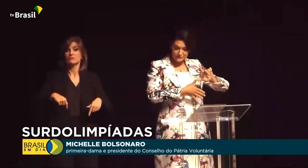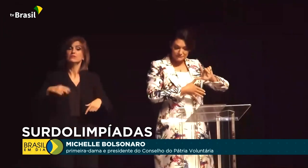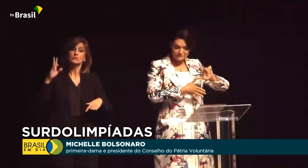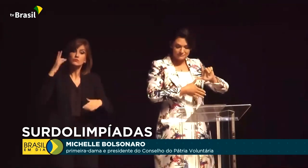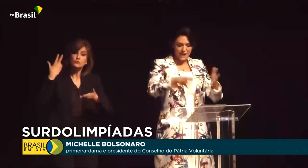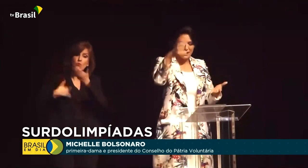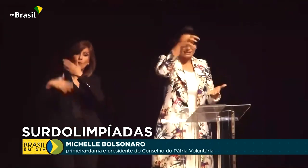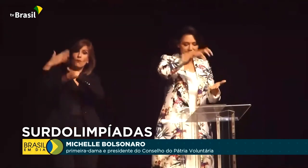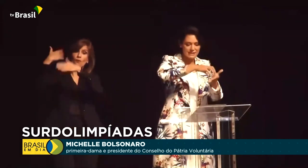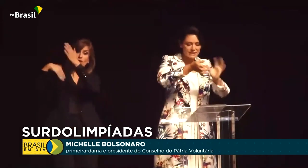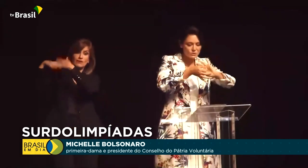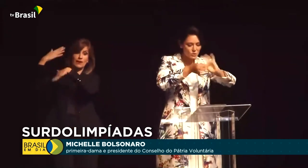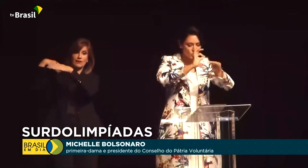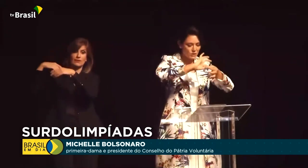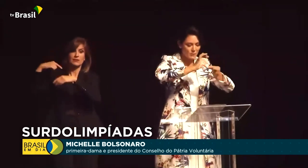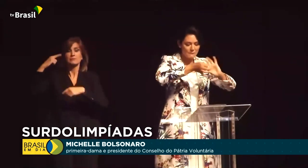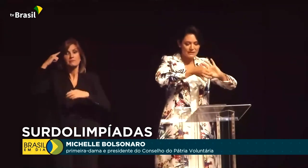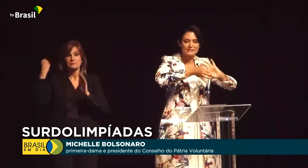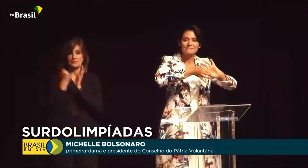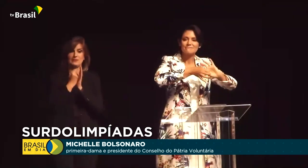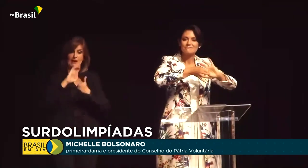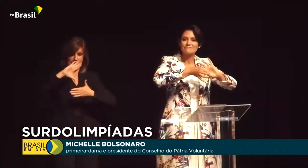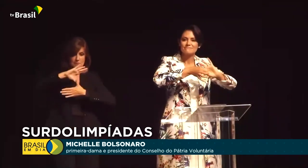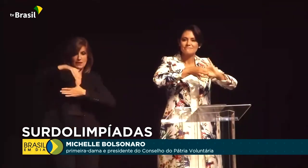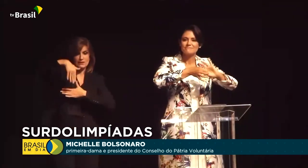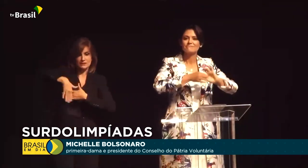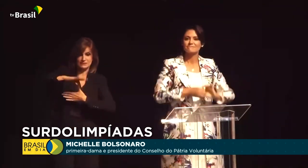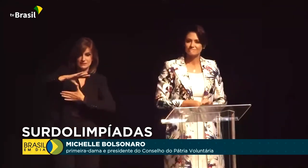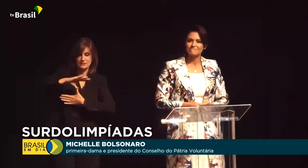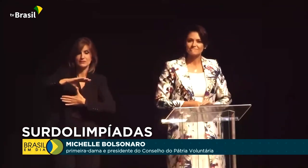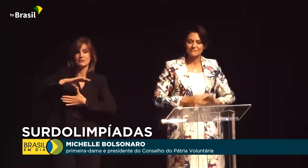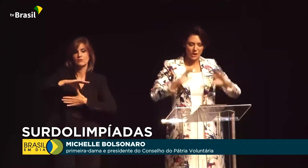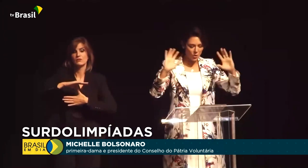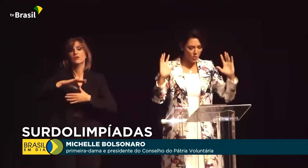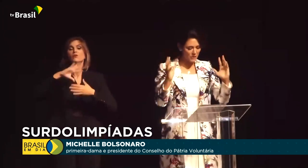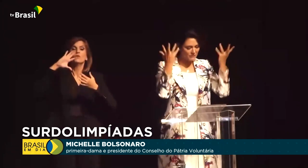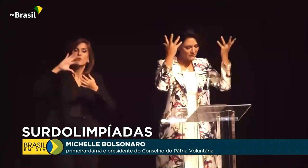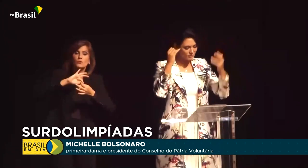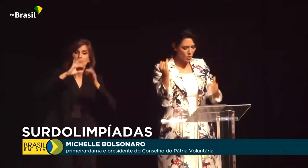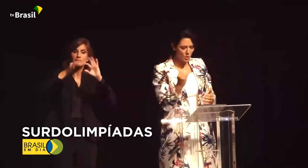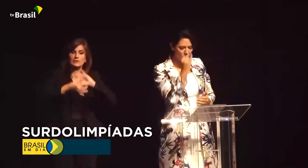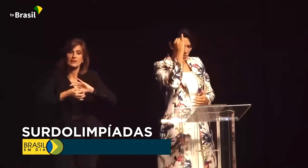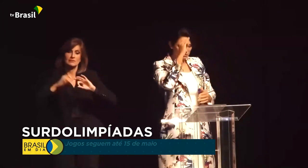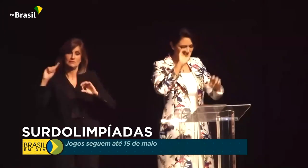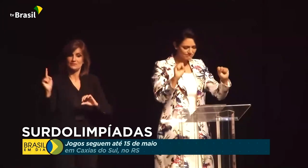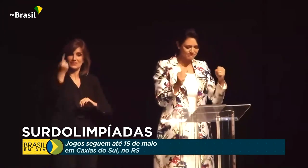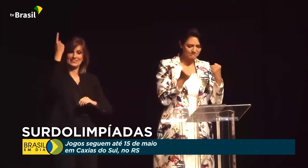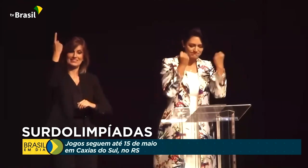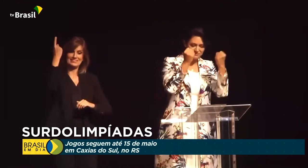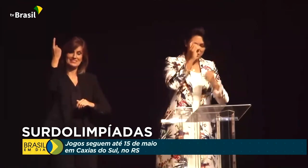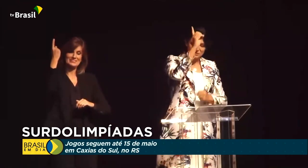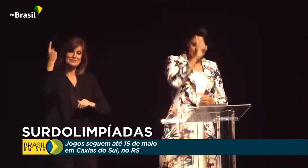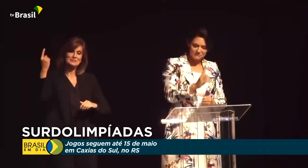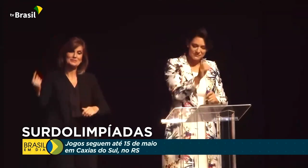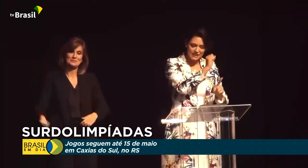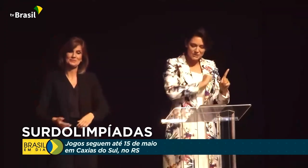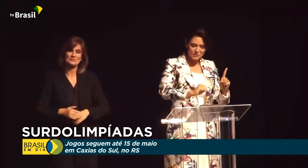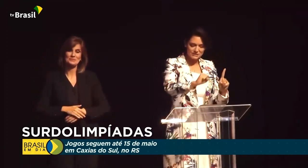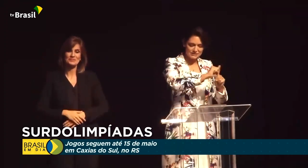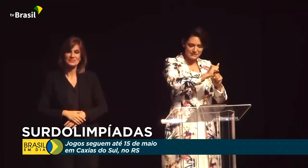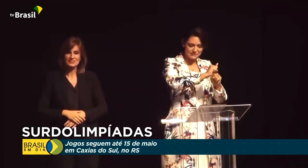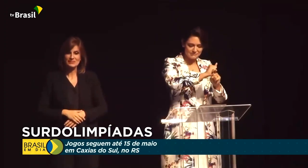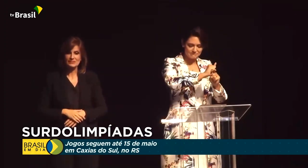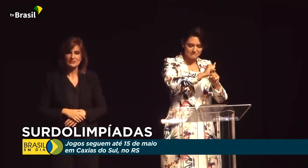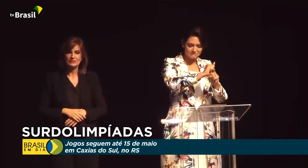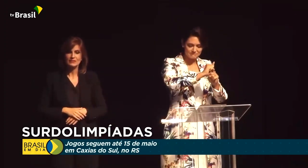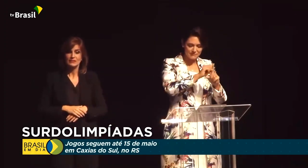Pela primeira vez, um país da América Latina é sede das Surdoolimpíadas. Este grande